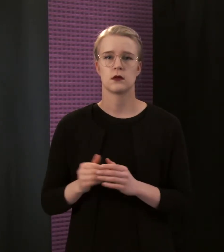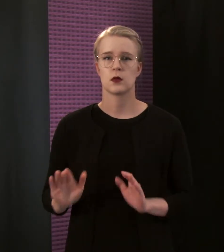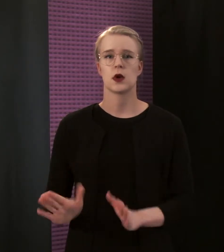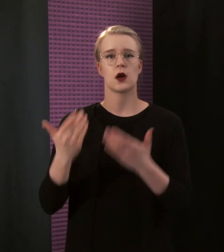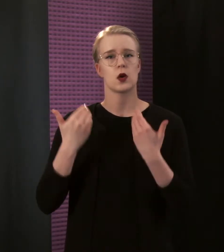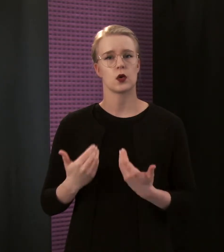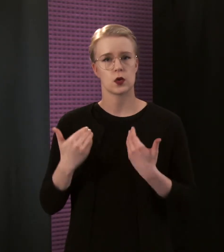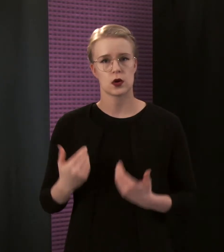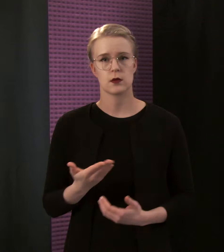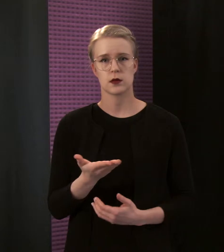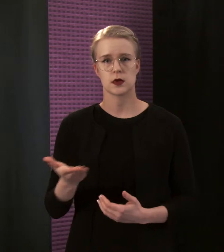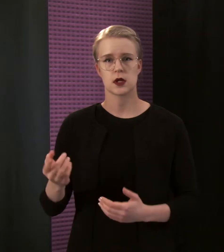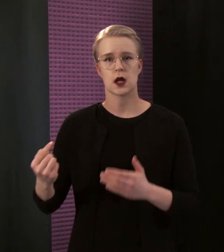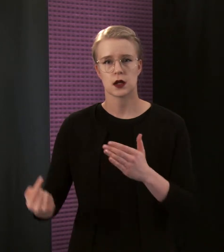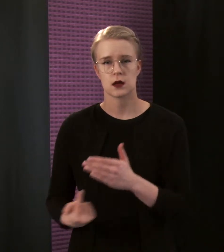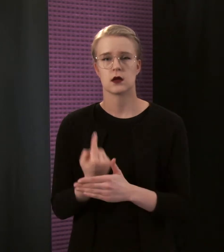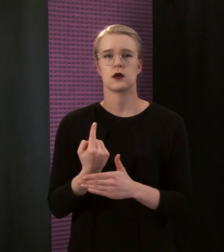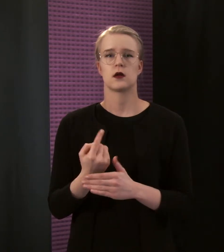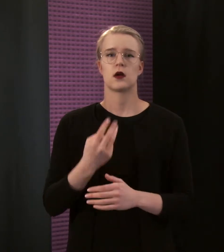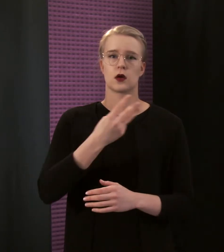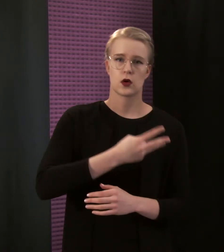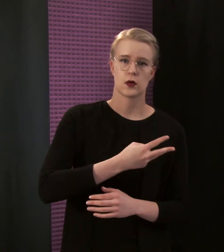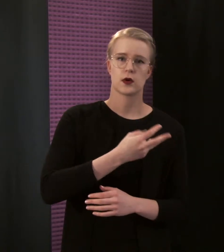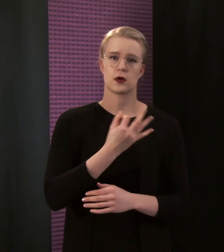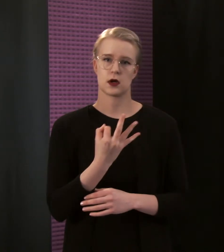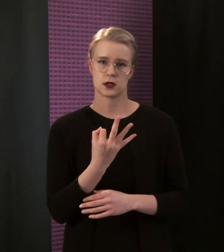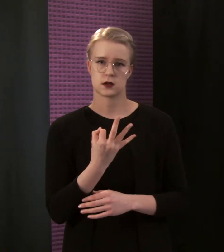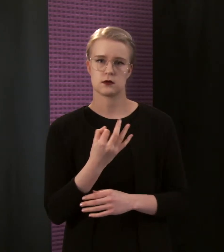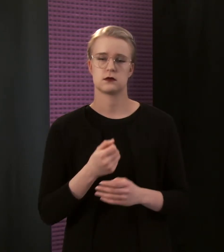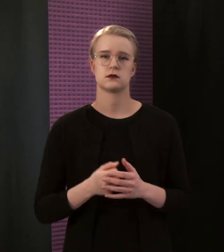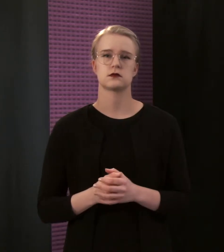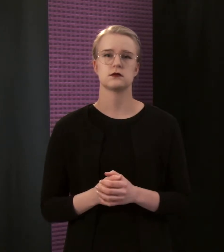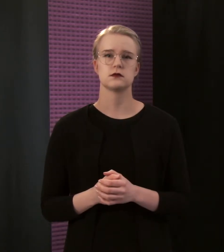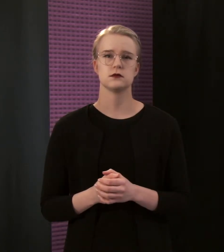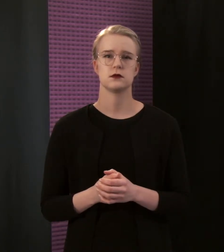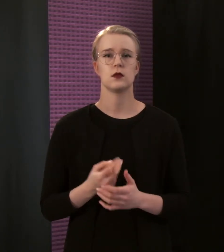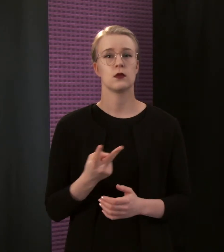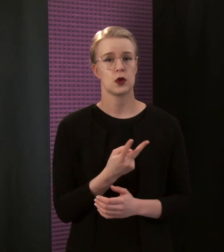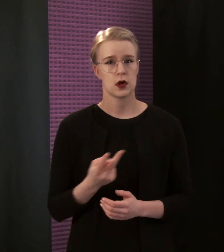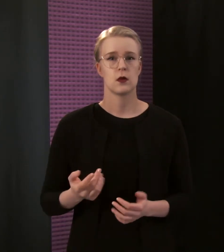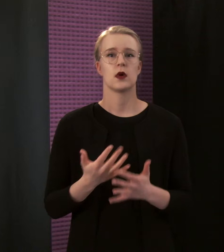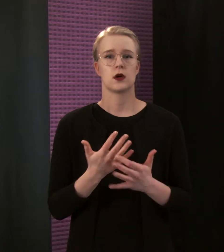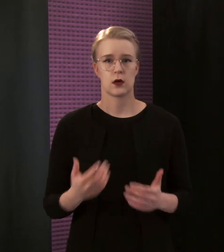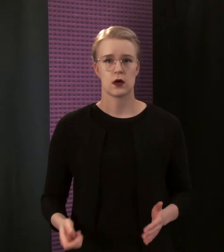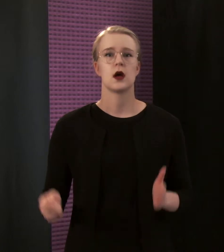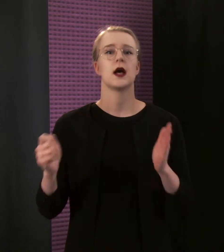Palokuolemista tapaturmaisia oli 38. Molemmat luvut ovat ennätysalhaisia.